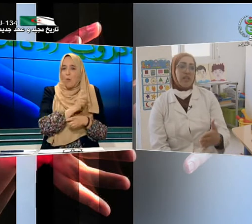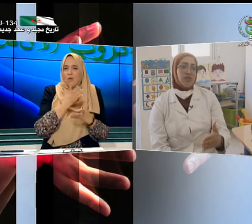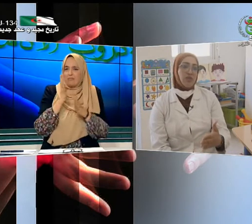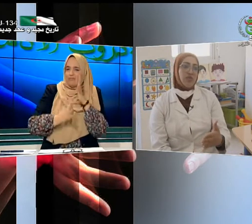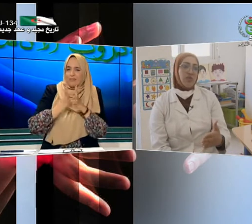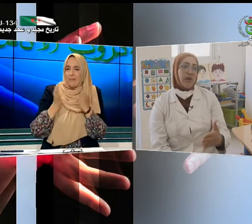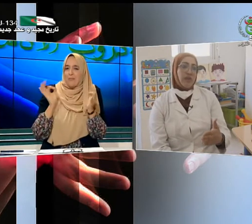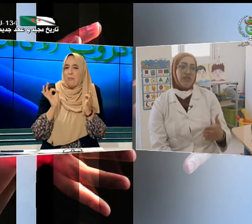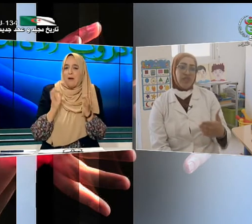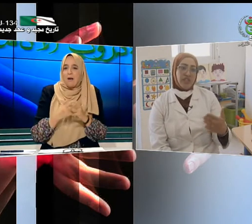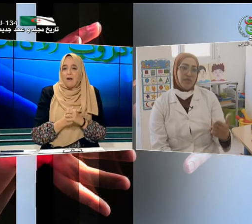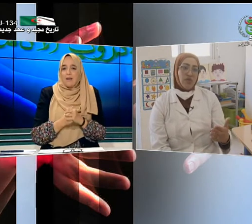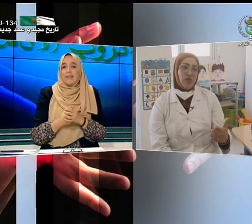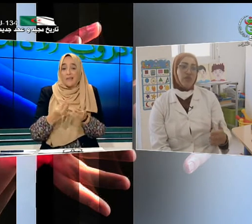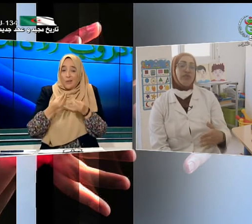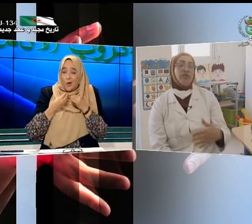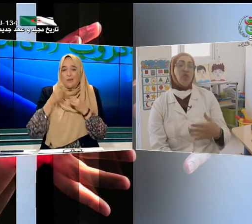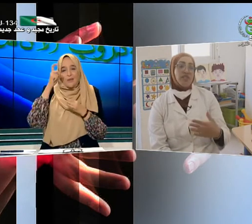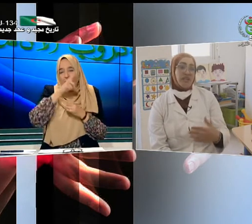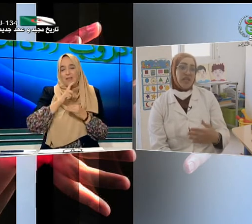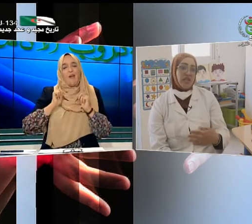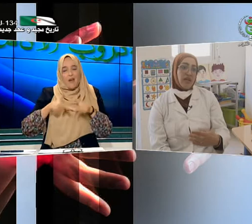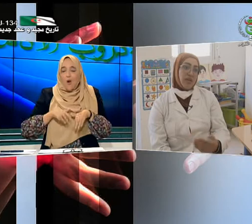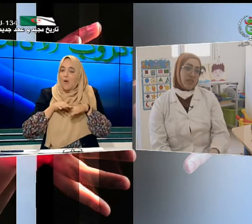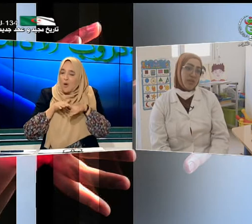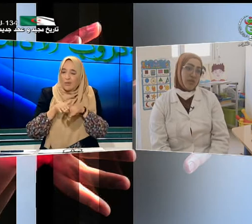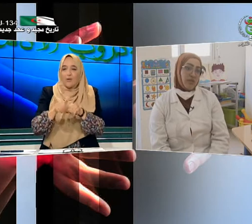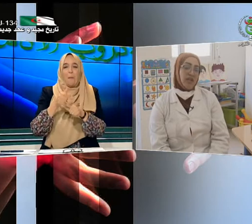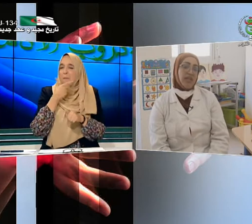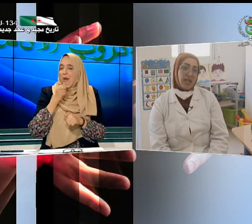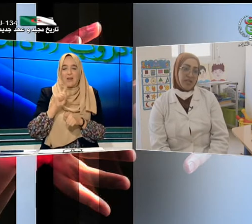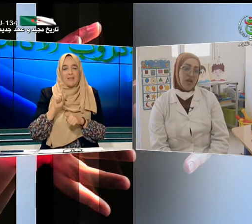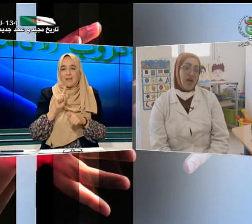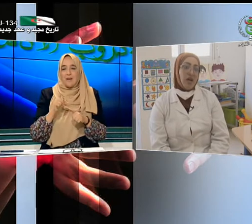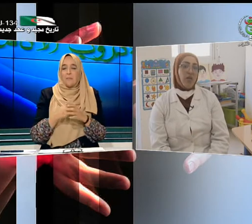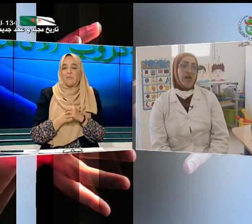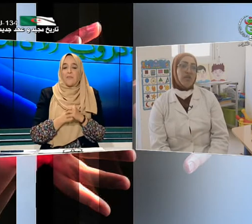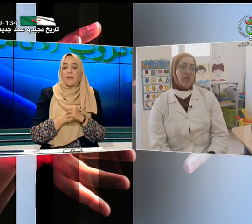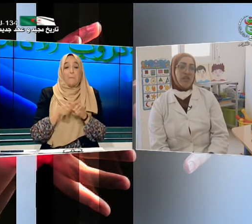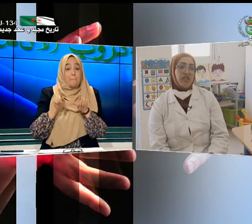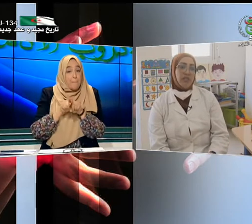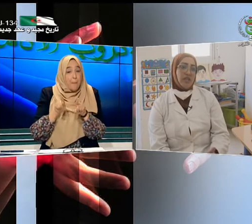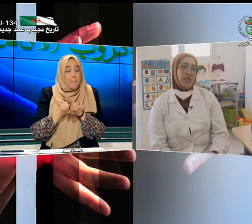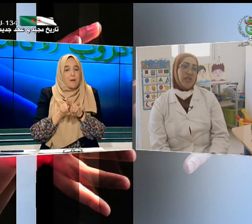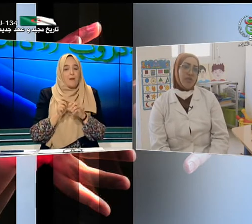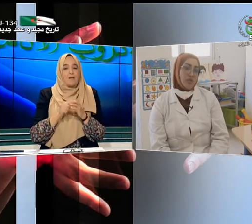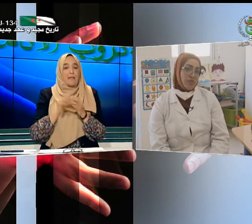صعوبة في التمدرس وفي مواصلة الدراسة وأيضا يؤدي به إلى رسوب